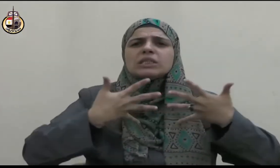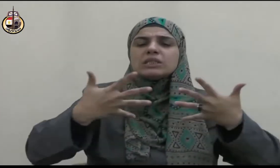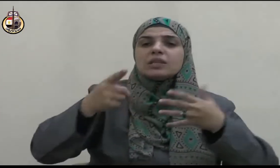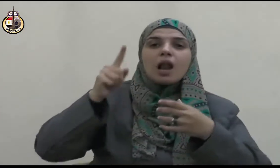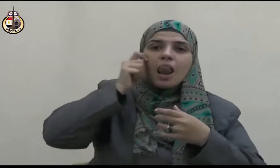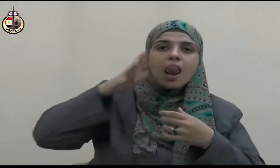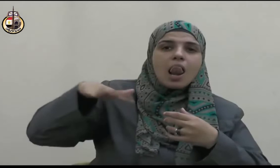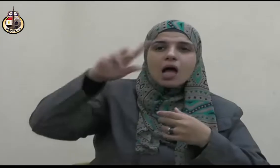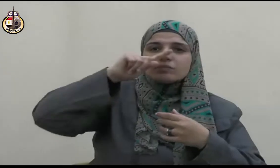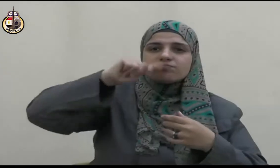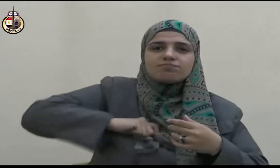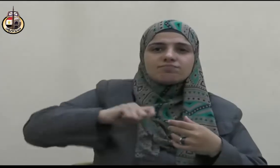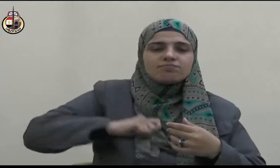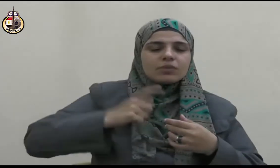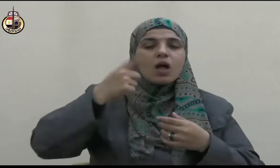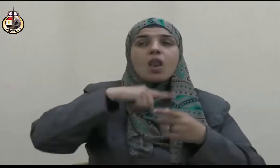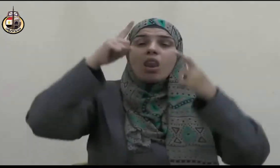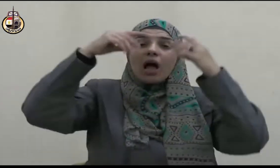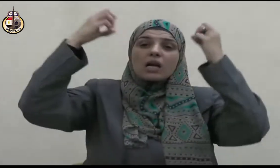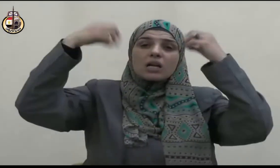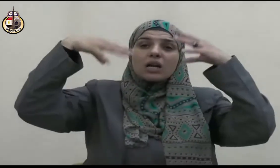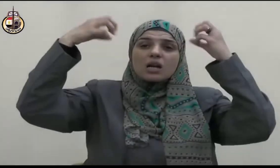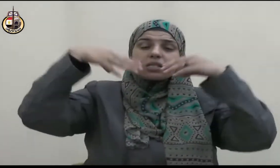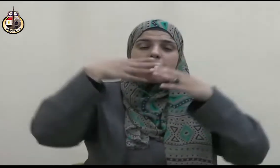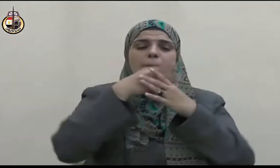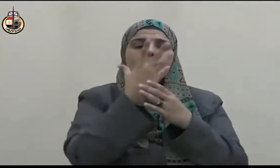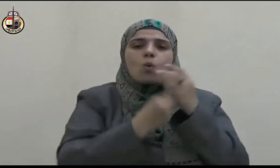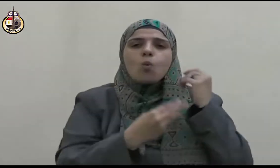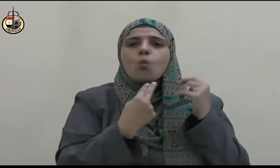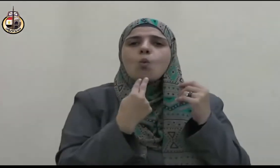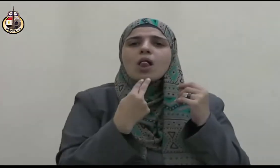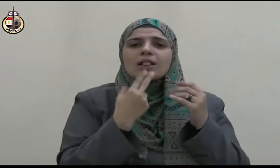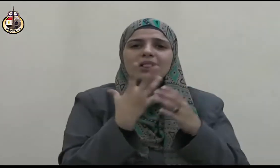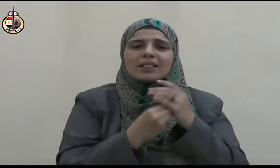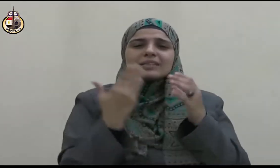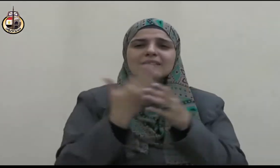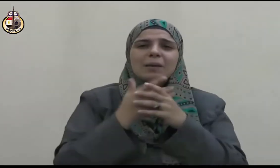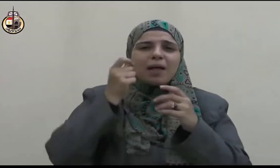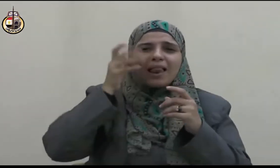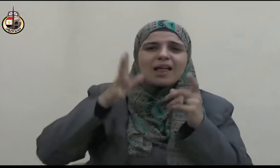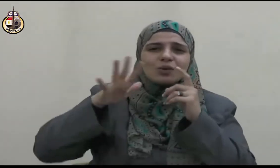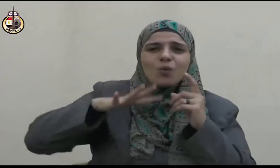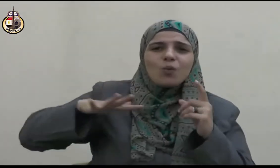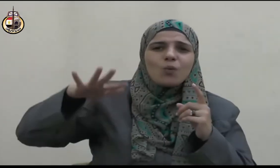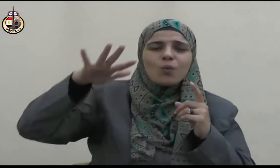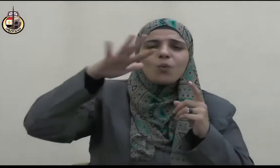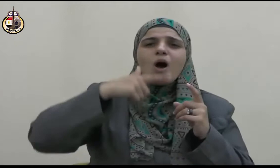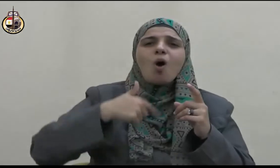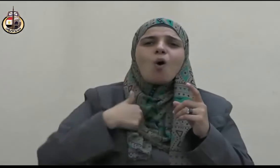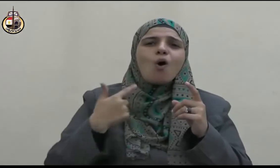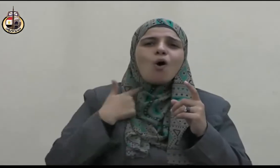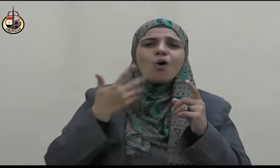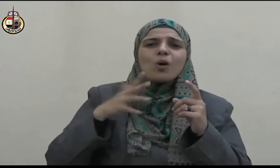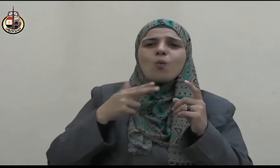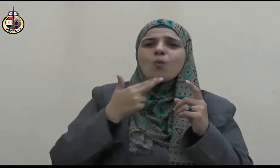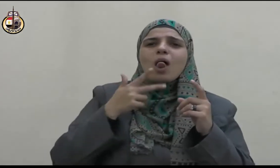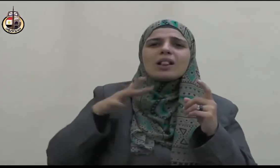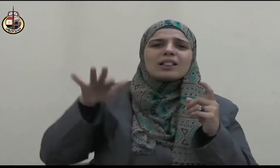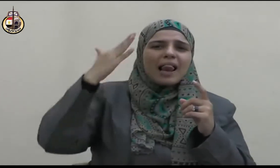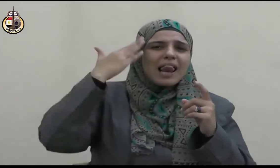ففي يوم بدر قال صلى الله عليه وسلم لو كان المطعم بن